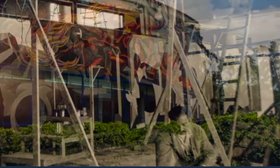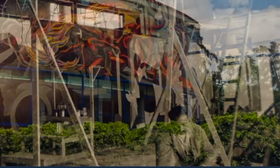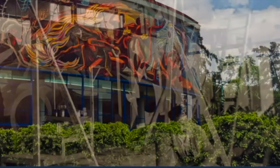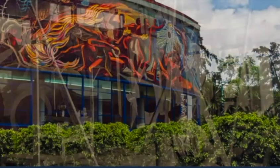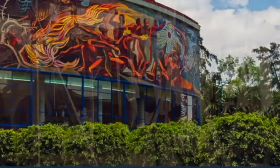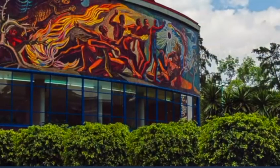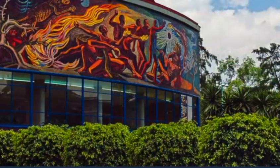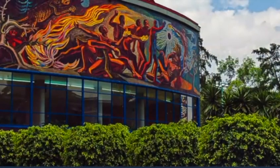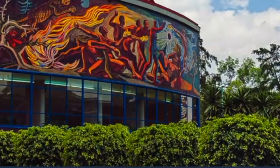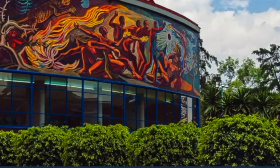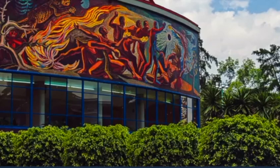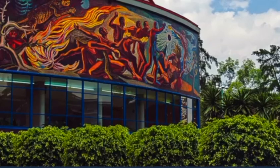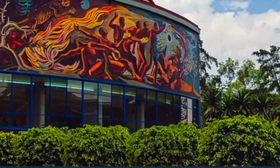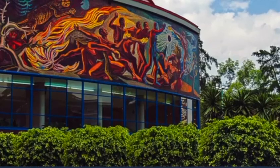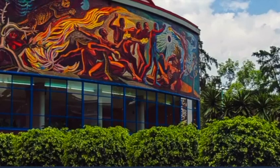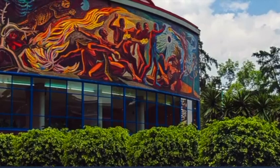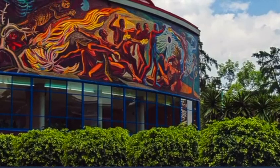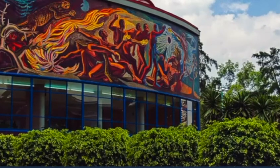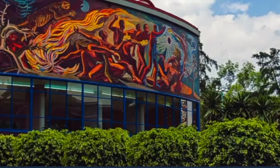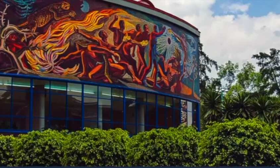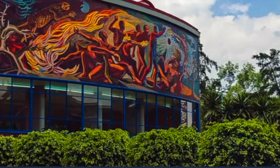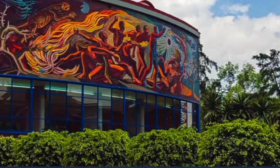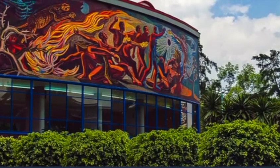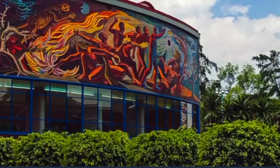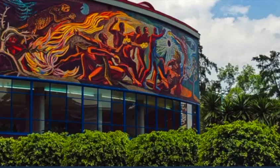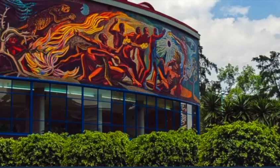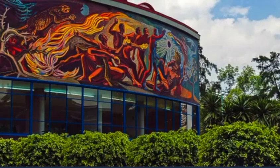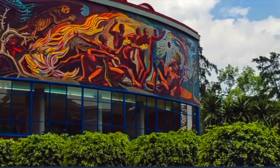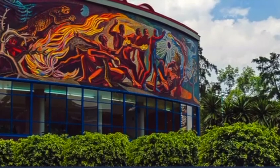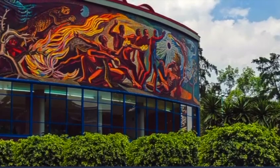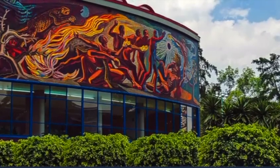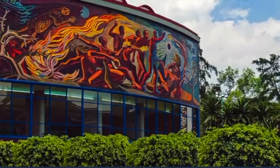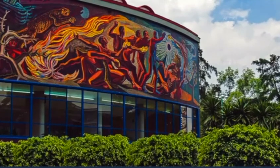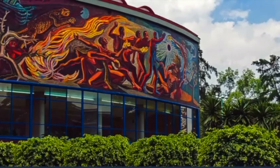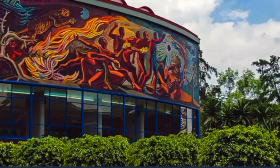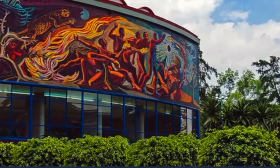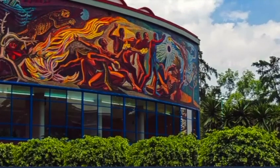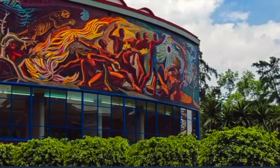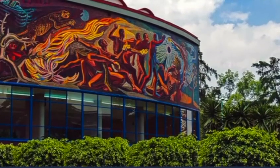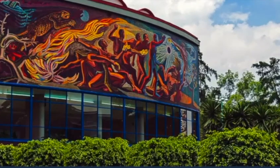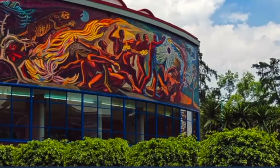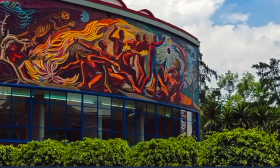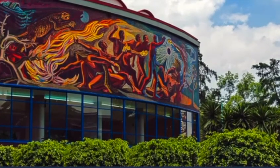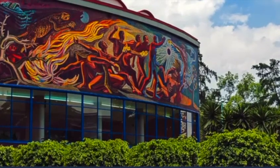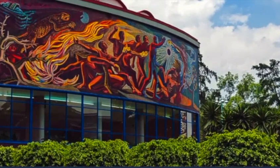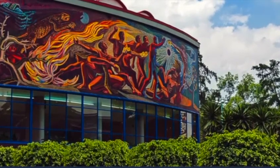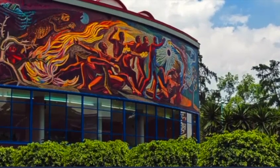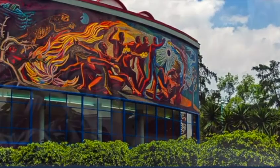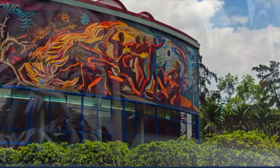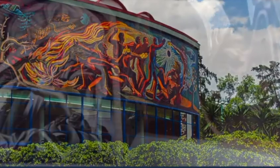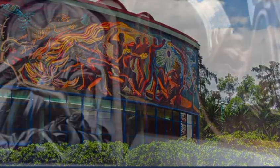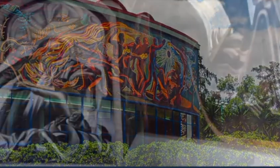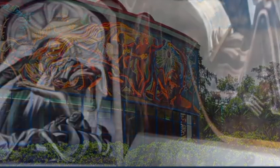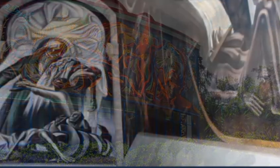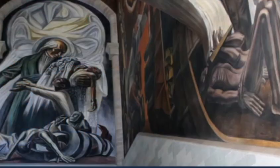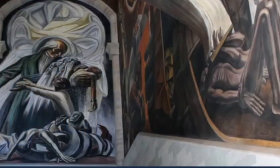グアノハト大学や、アロンディガ・デ・グラナディタスのような、メキシコを代表する貴重な建築物の中に、